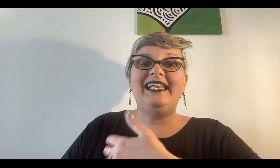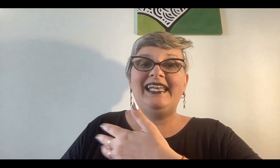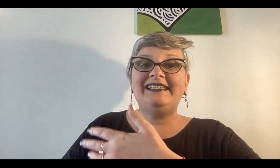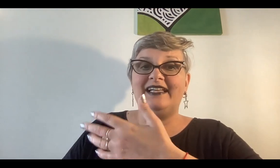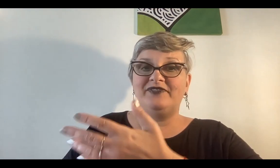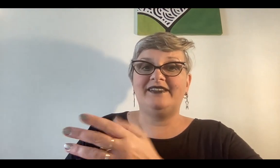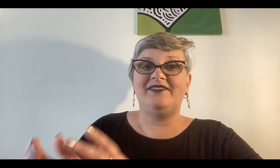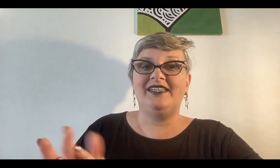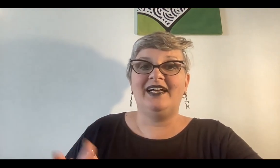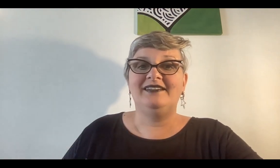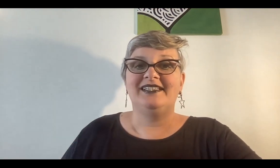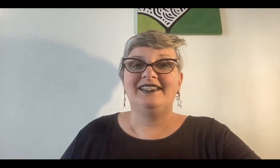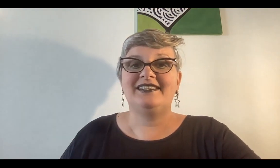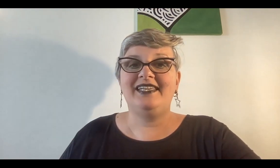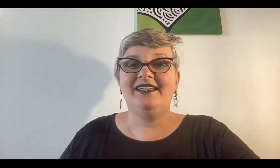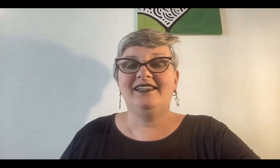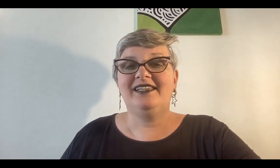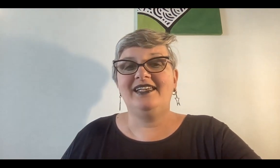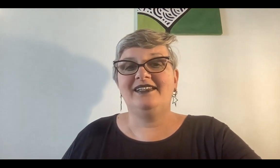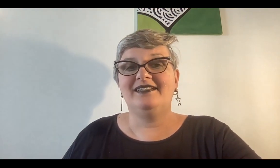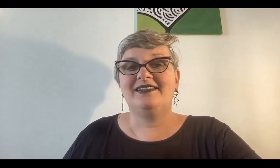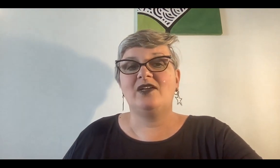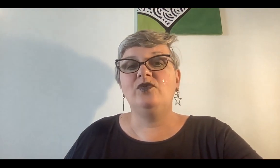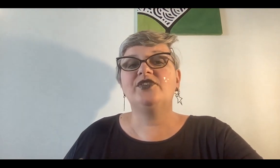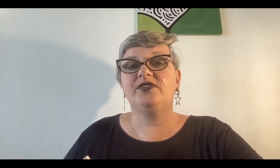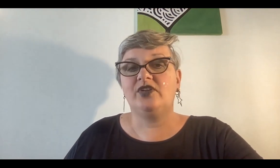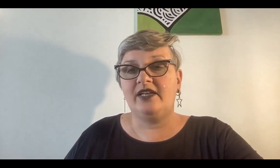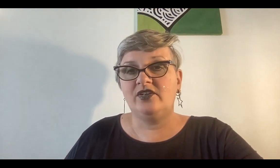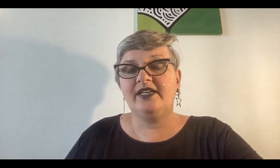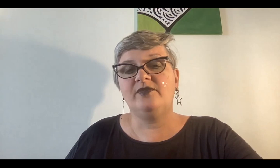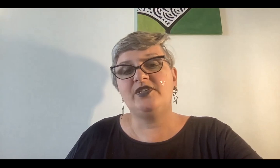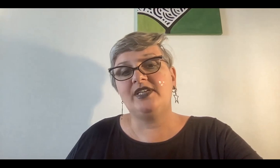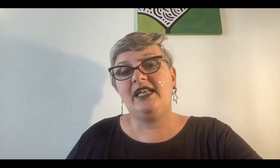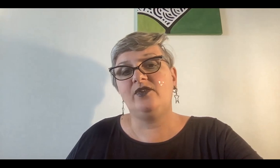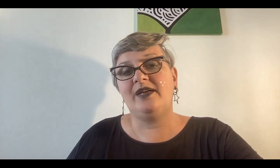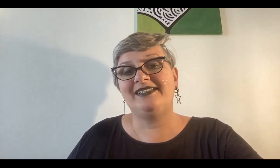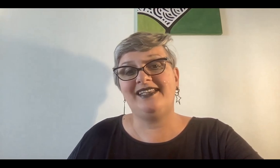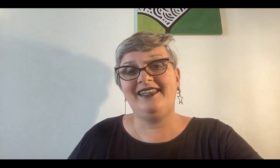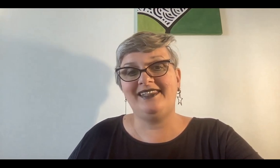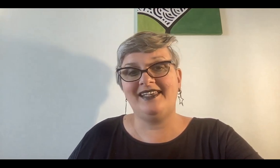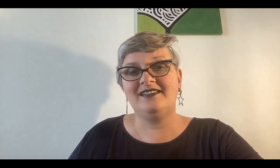en esta festividad, sí, que según los historiadores convencionales duraba tres días,